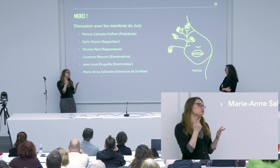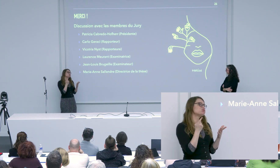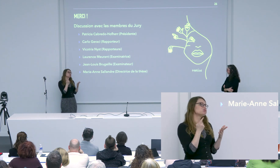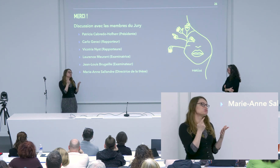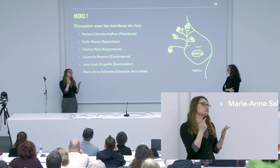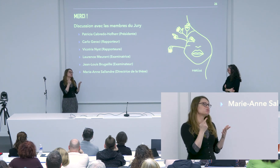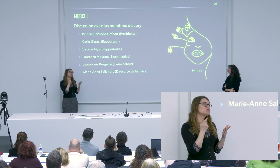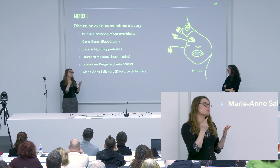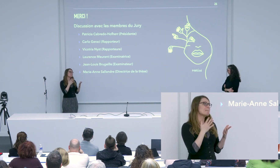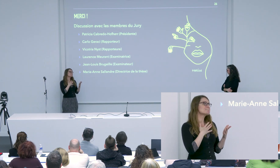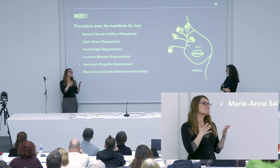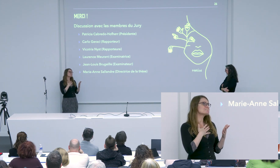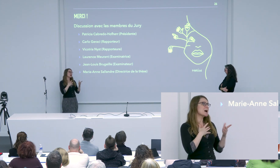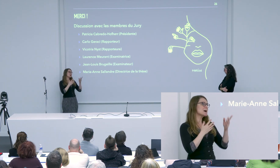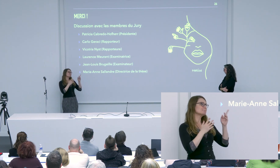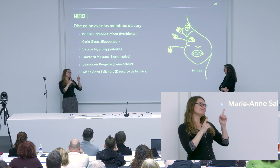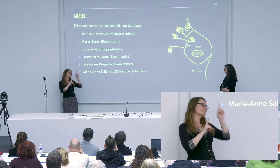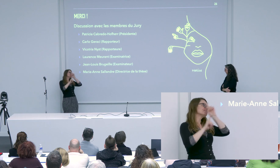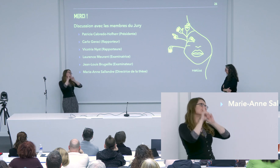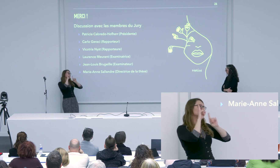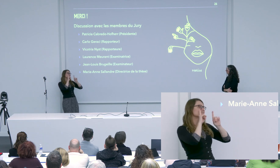vais faire le lien avec mes questions et la discussion qui va suivre.